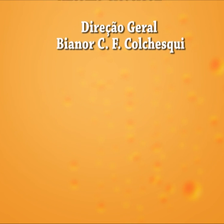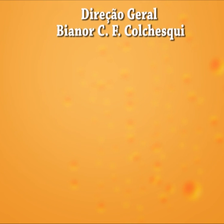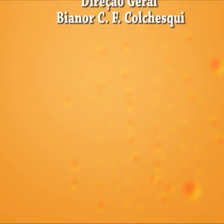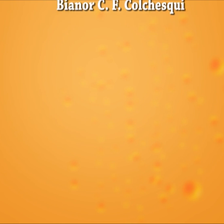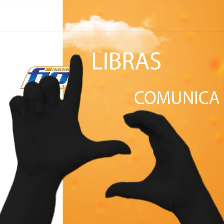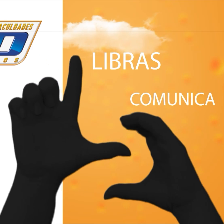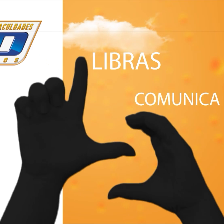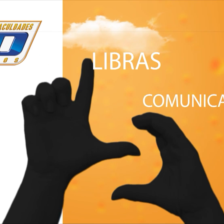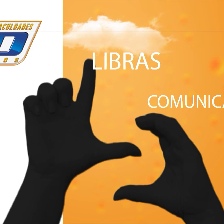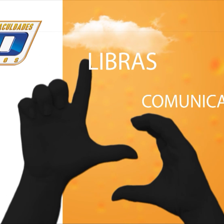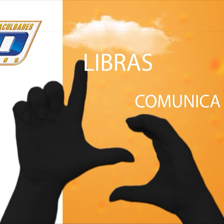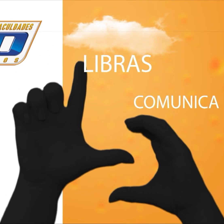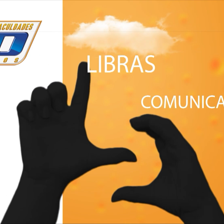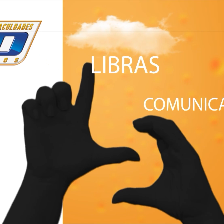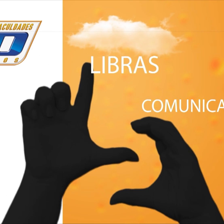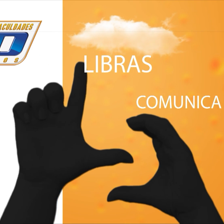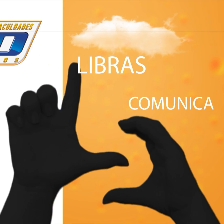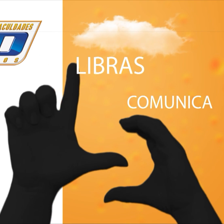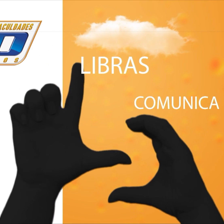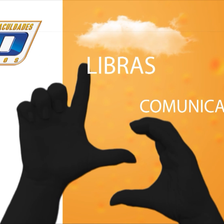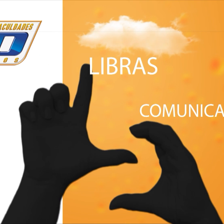E o próximo Libras